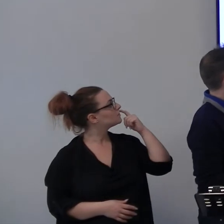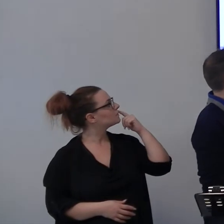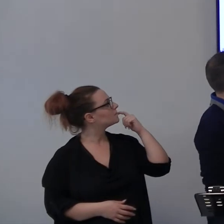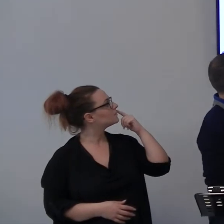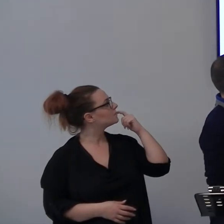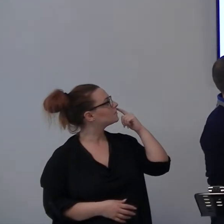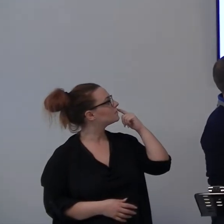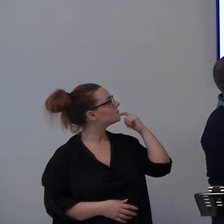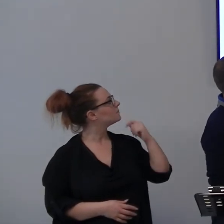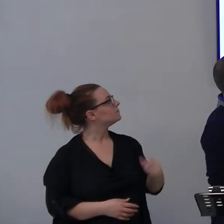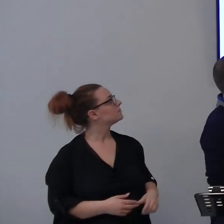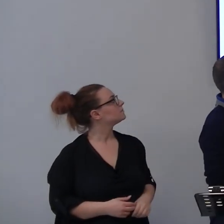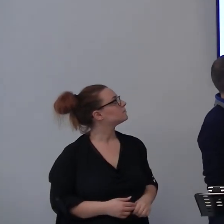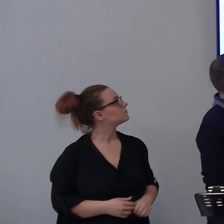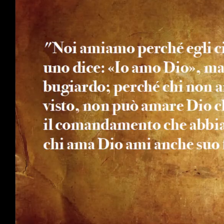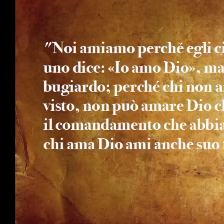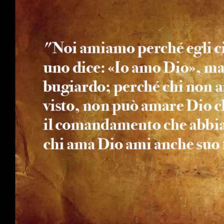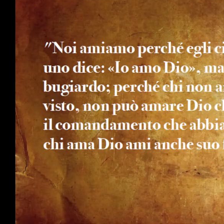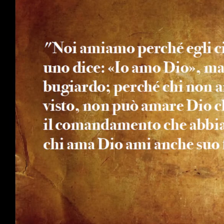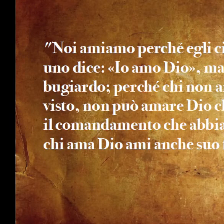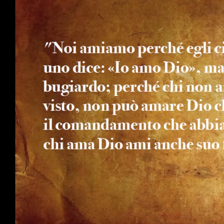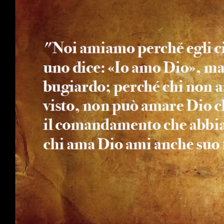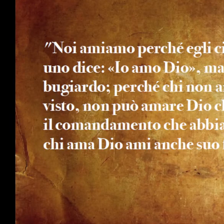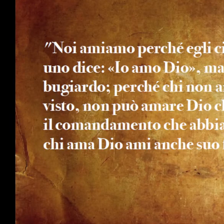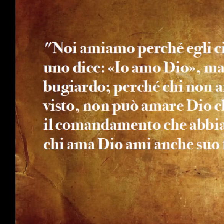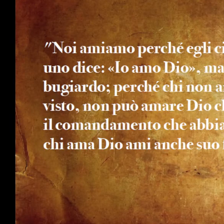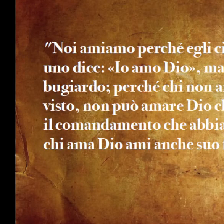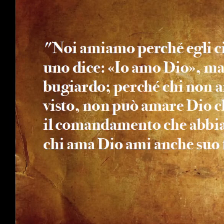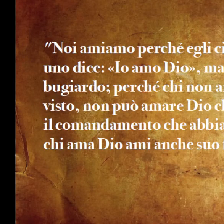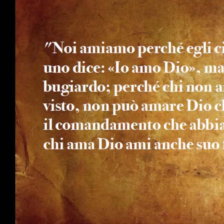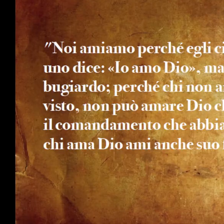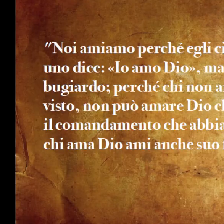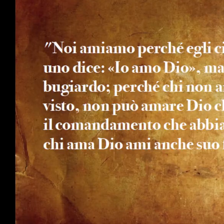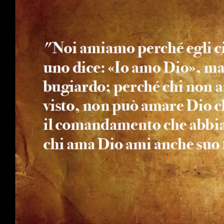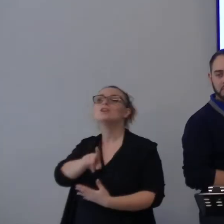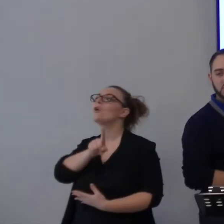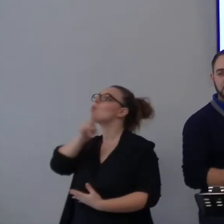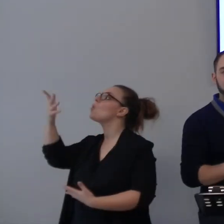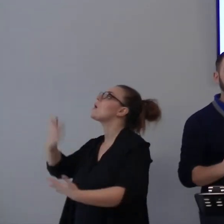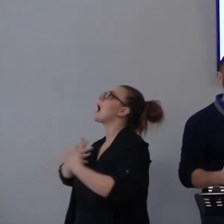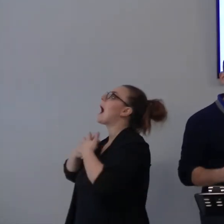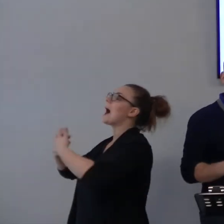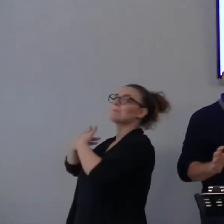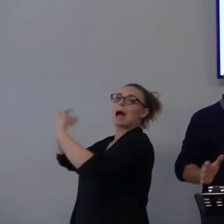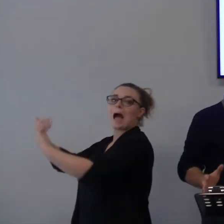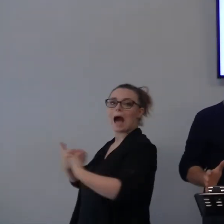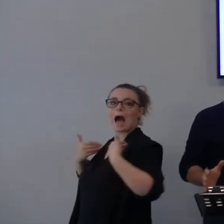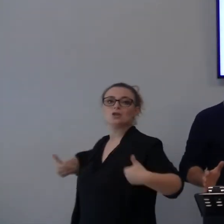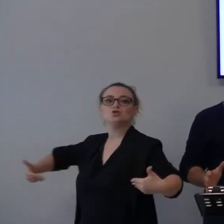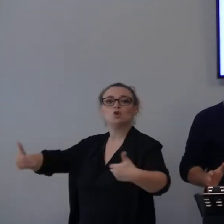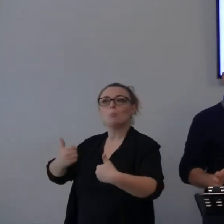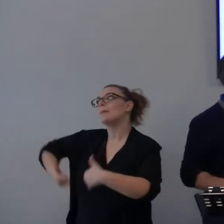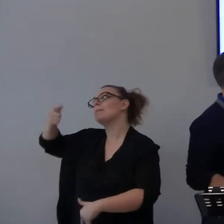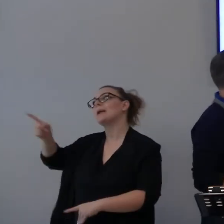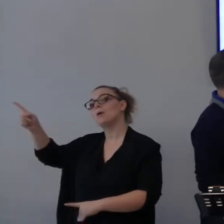Diciamo anche il 19. Noi amiamo perché Egli ci ha amato per primo. Noi sappiamo che Dio è amore.